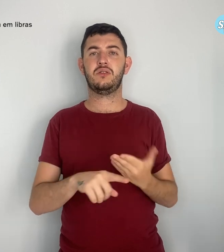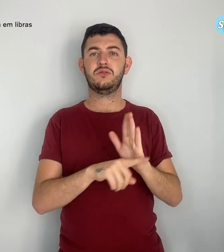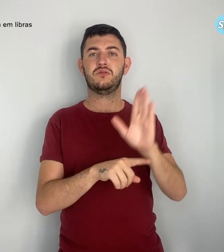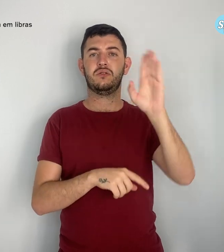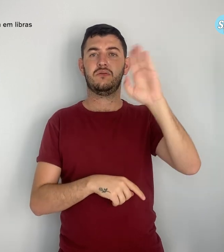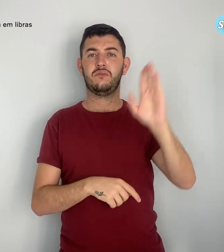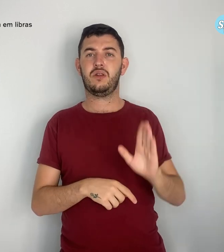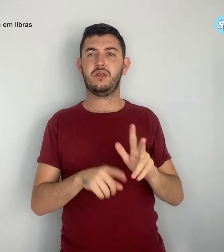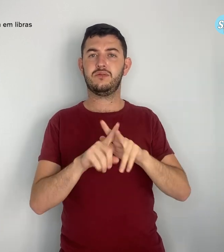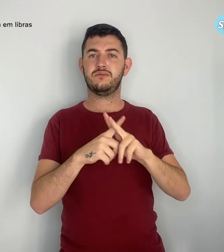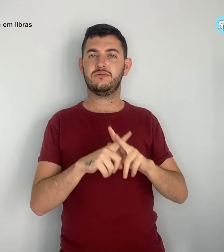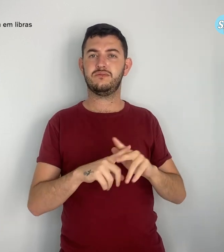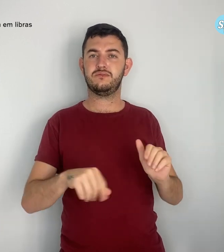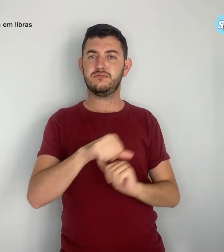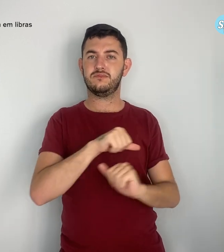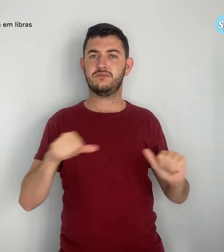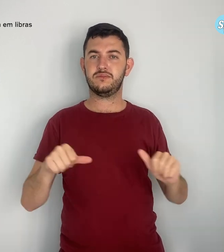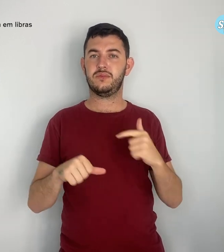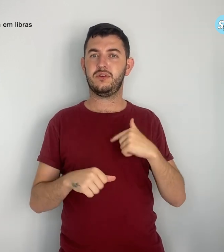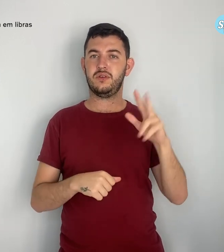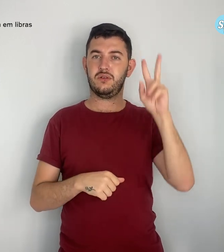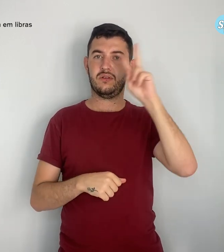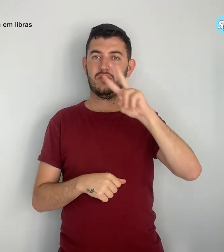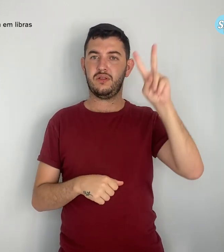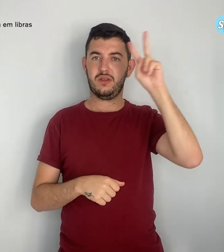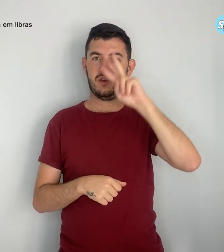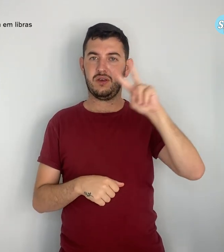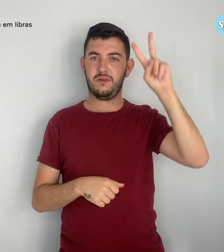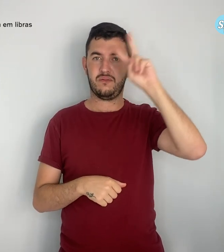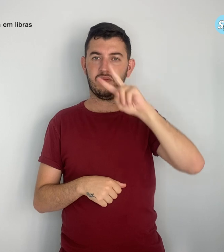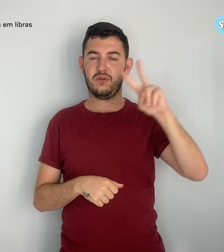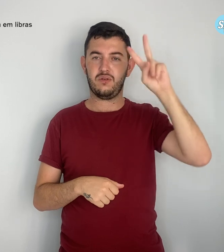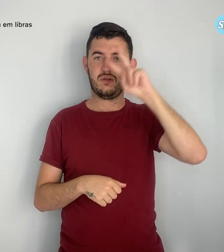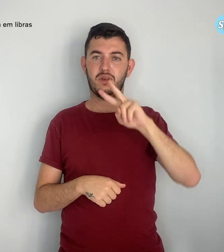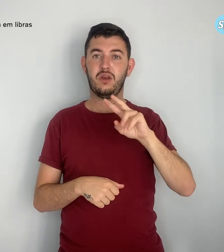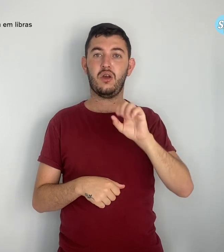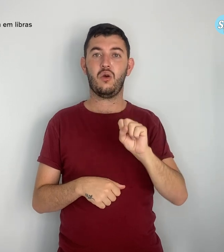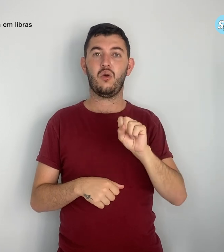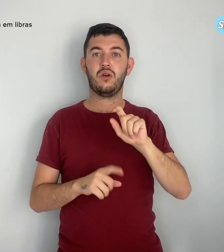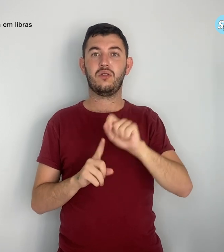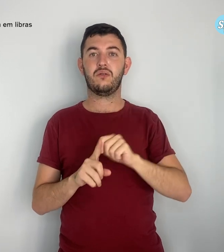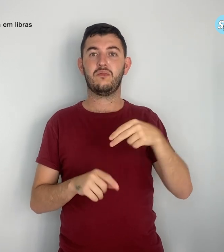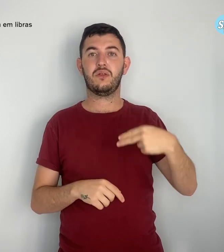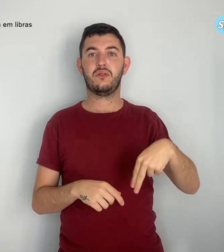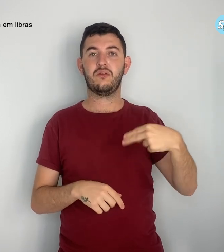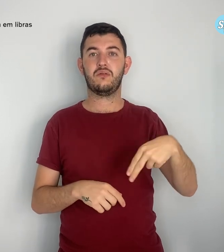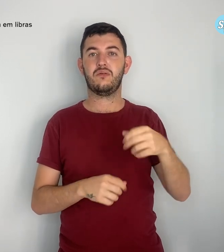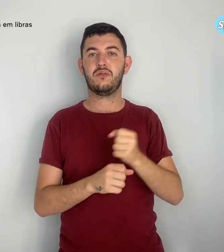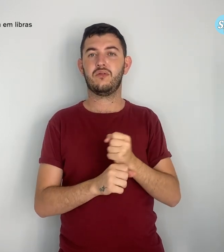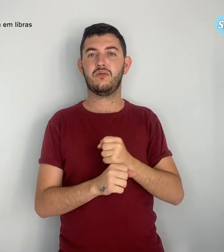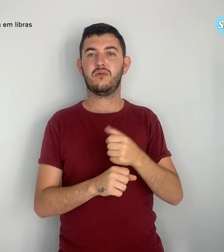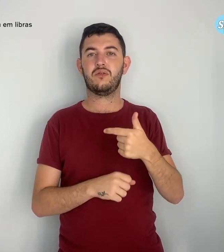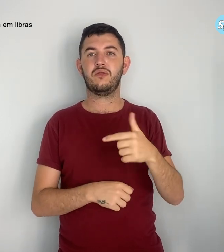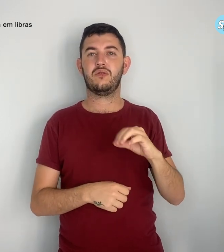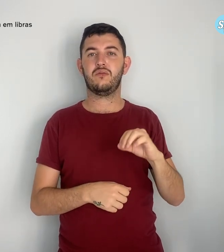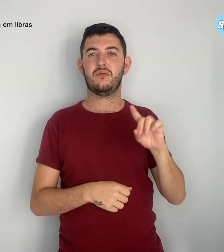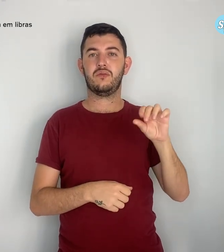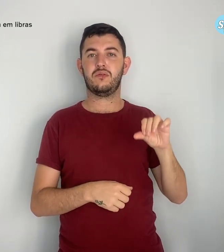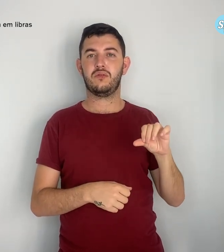Lembro como se fosse hoje, daquele 8 de novembro de 2019, o primeiro